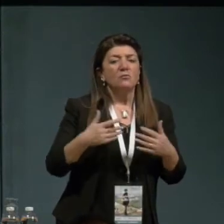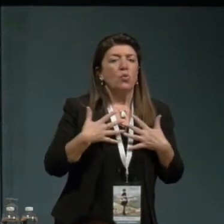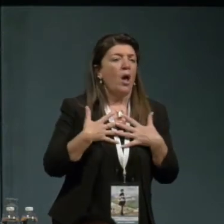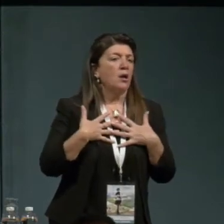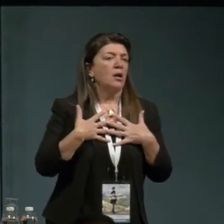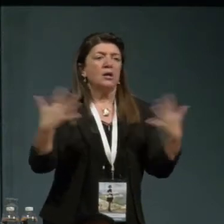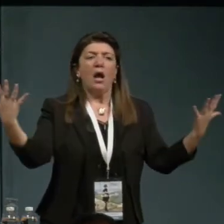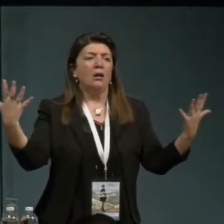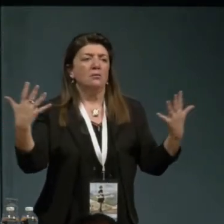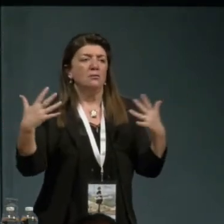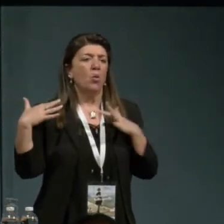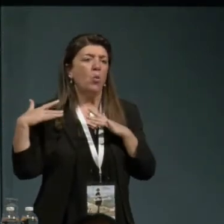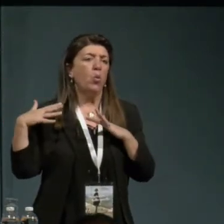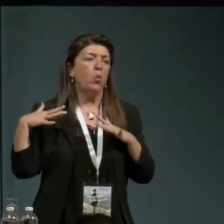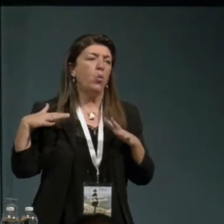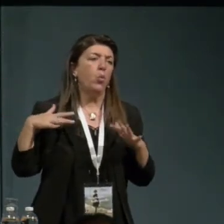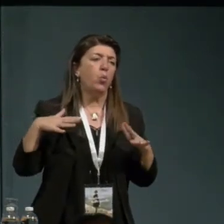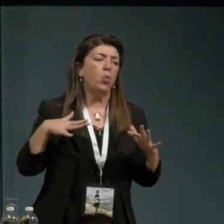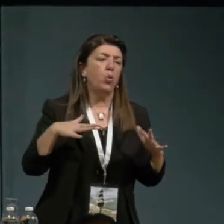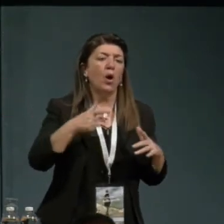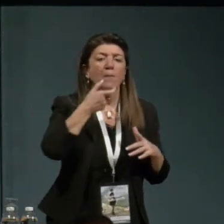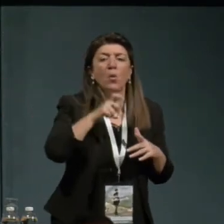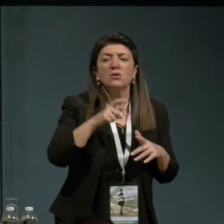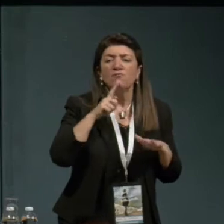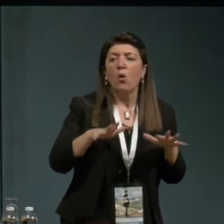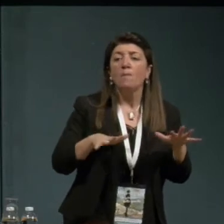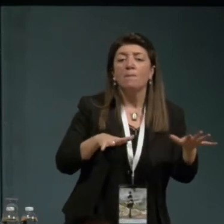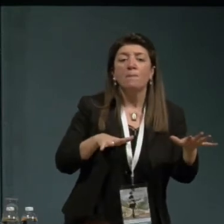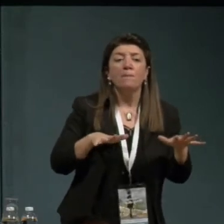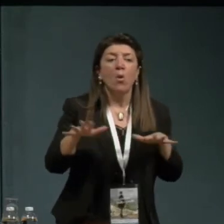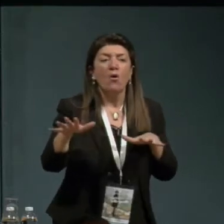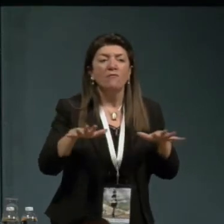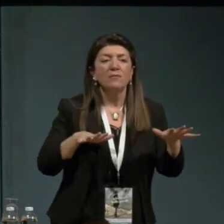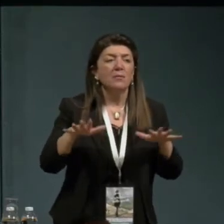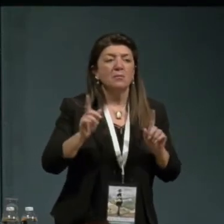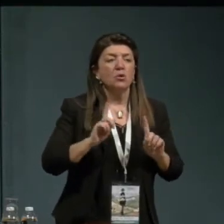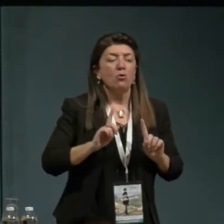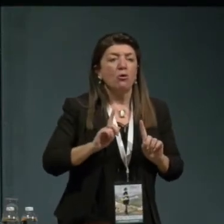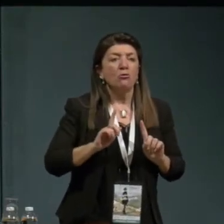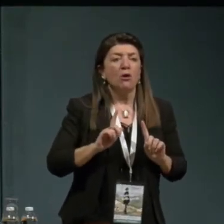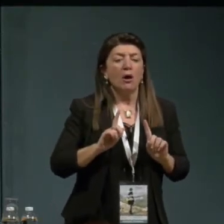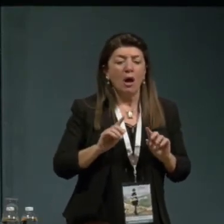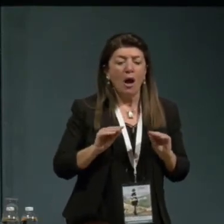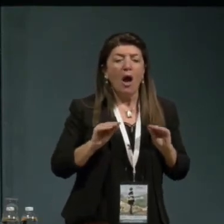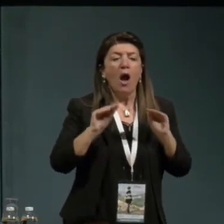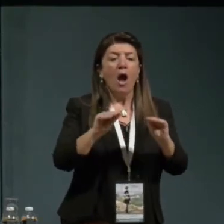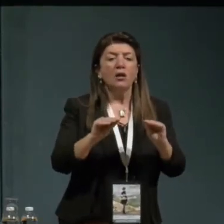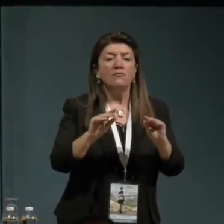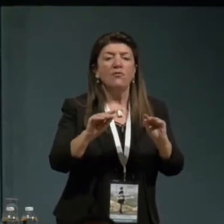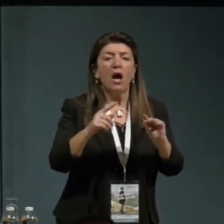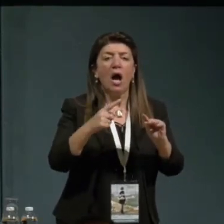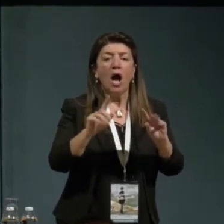perché questo movimento non si è trovato limitato agli giovani